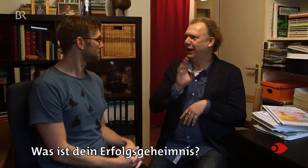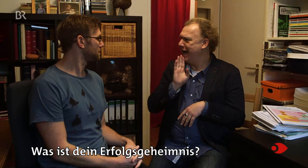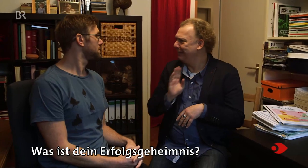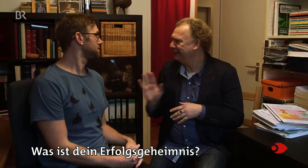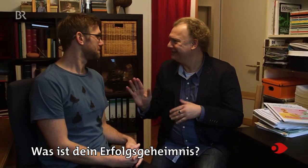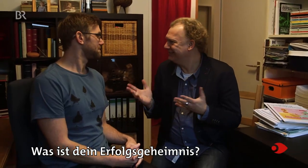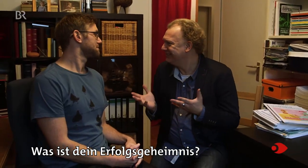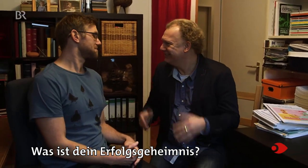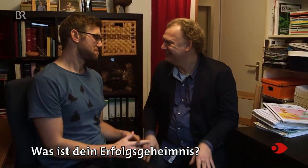Erfolgsgeheimnis?